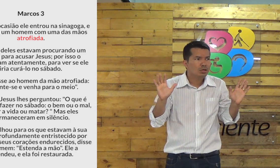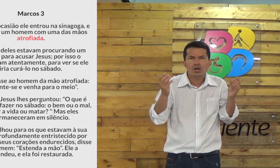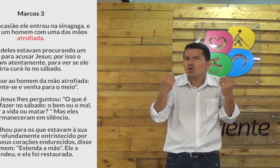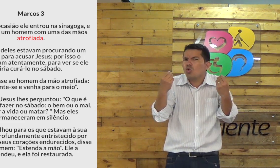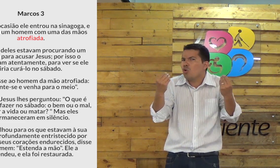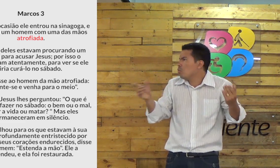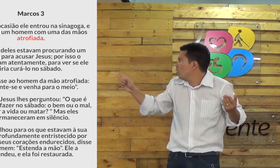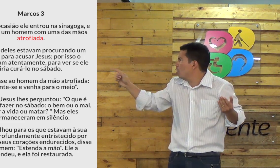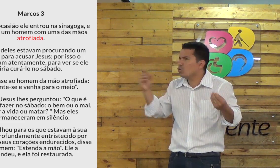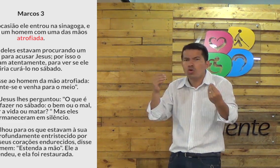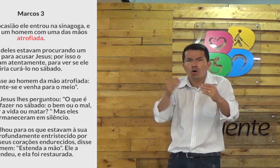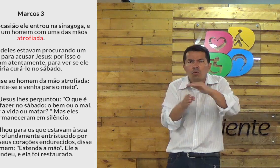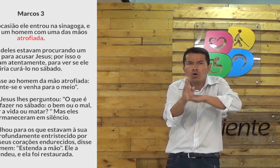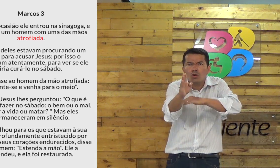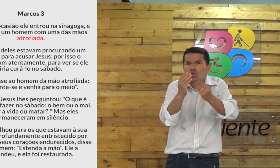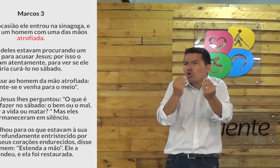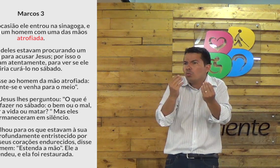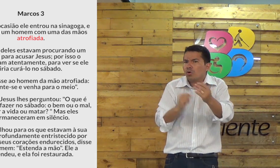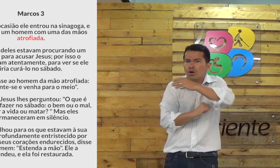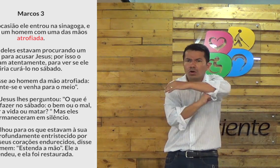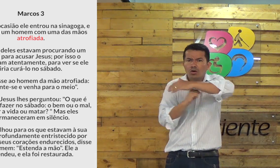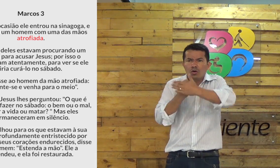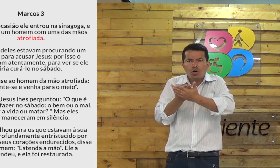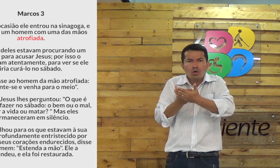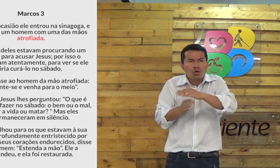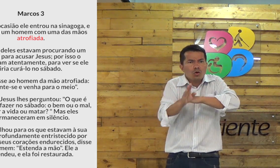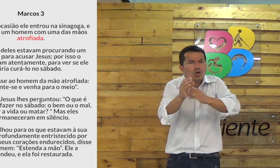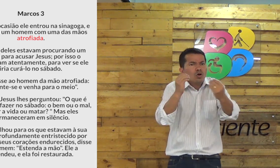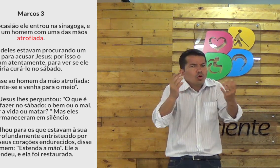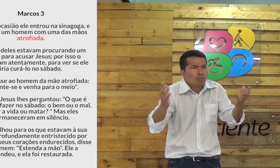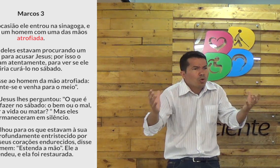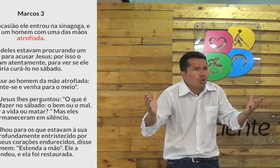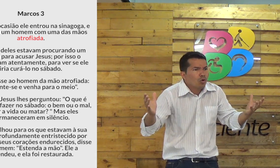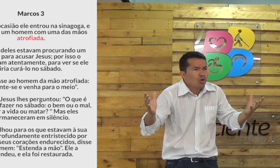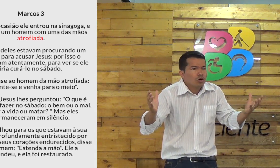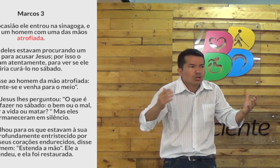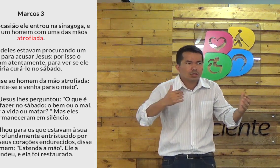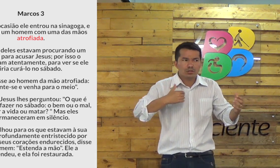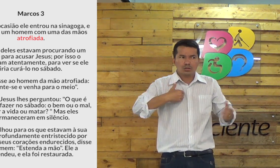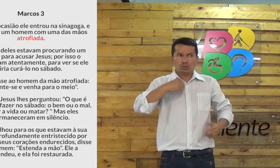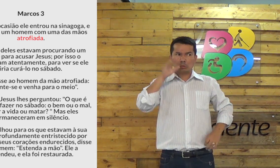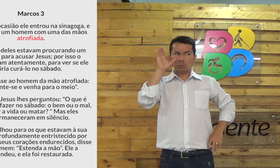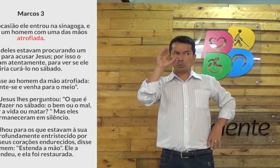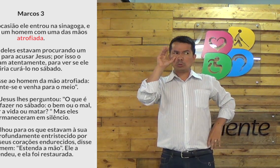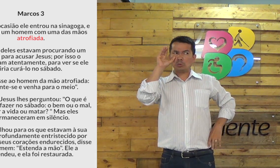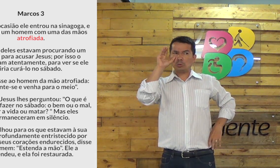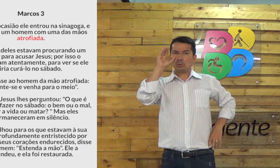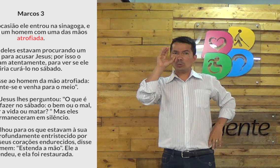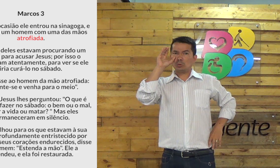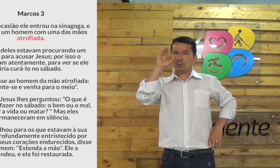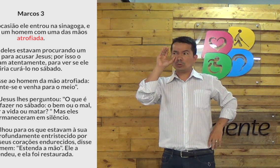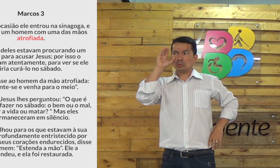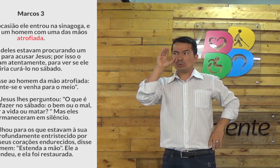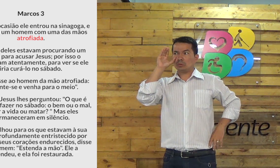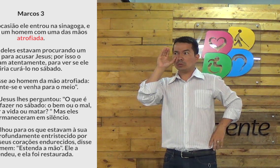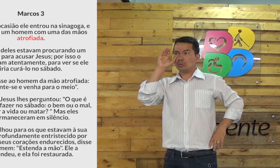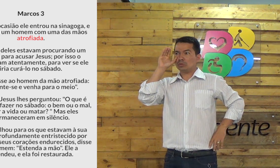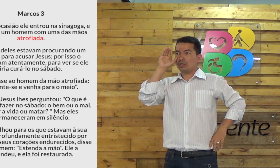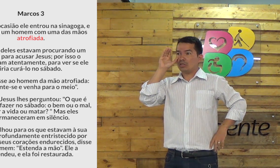lei. Ah, mas como assim? Como é que aquele moço conseguiu entrar na sinagoga? Como assim? Eu fico curiosa para saber por quê.